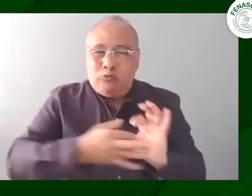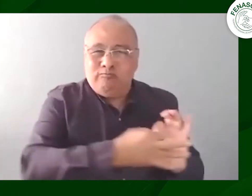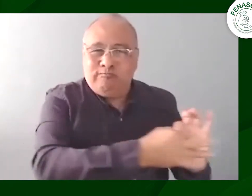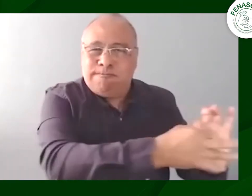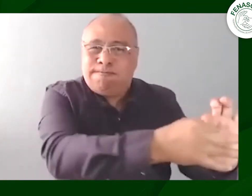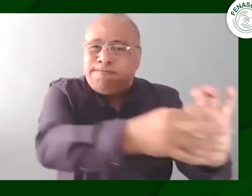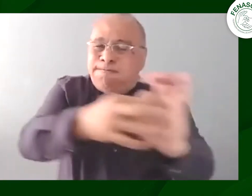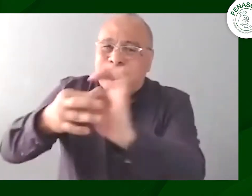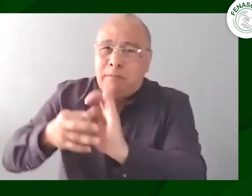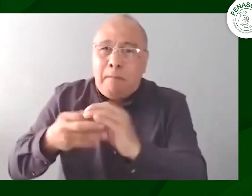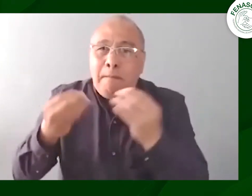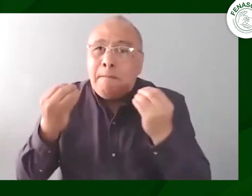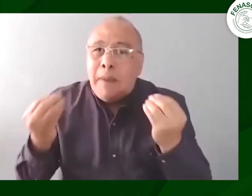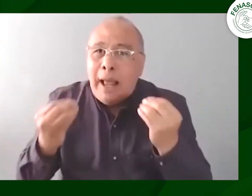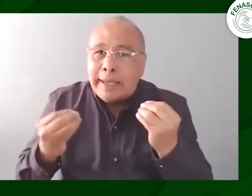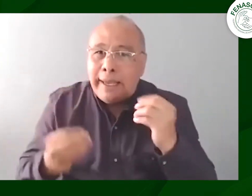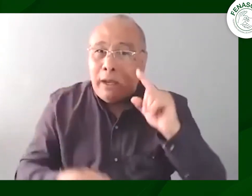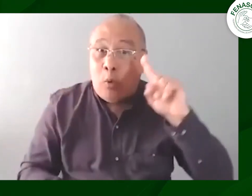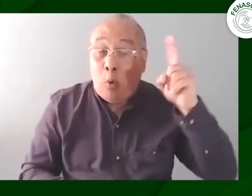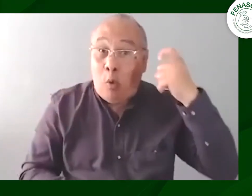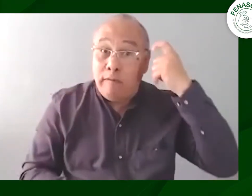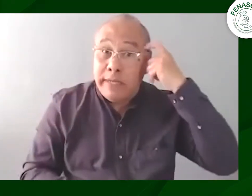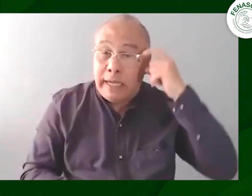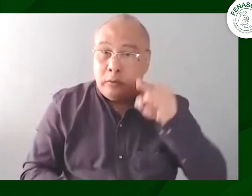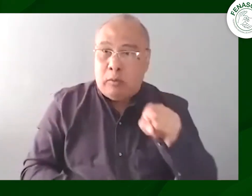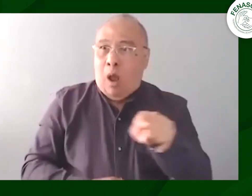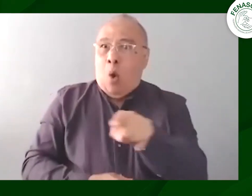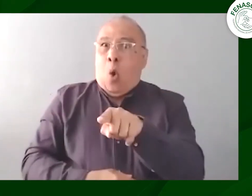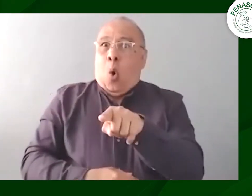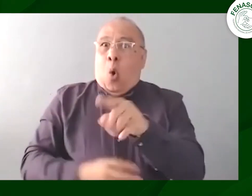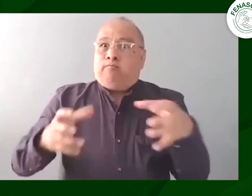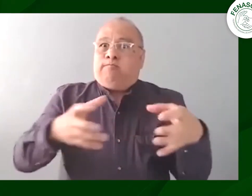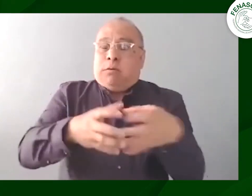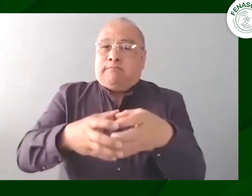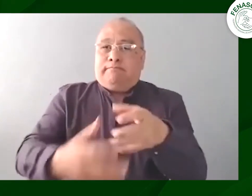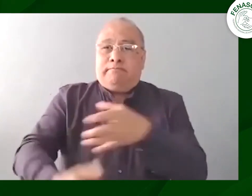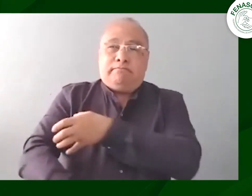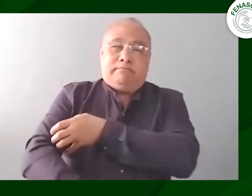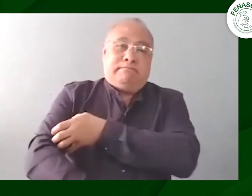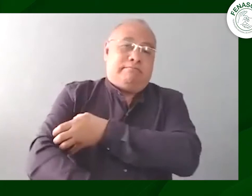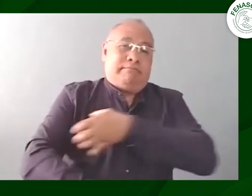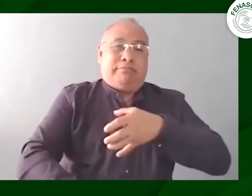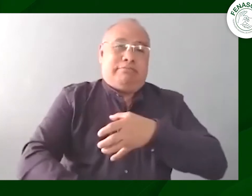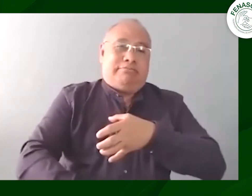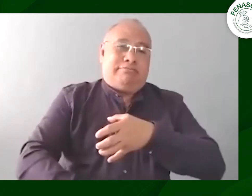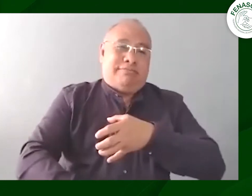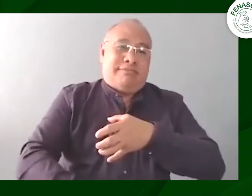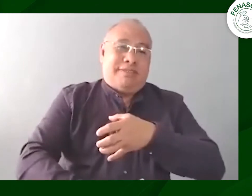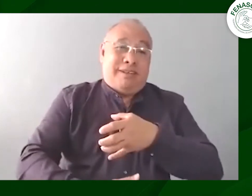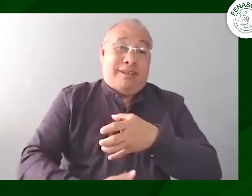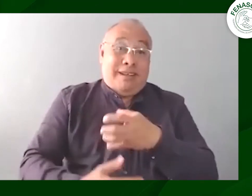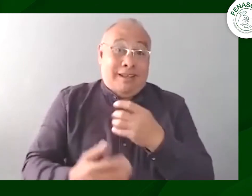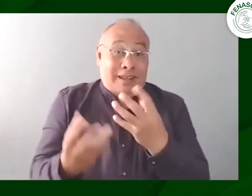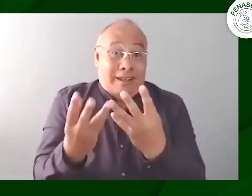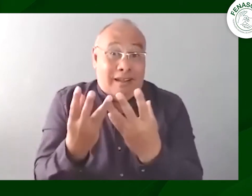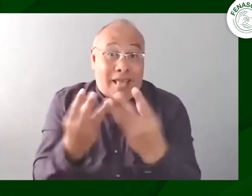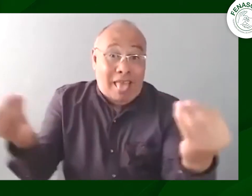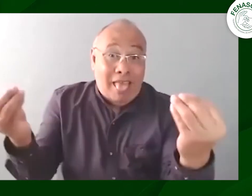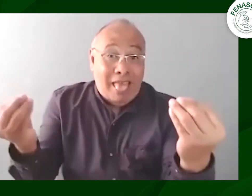Sí, no se pueden actuaciones individuales Exacto, somos ciudadanos y cuando mostramos esta